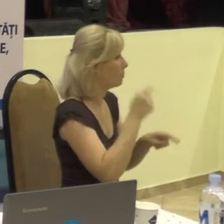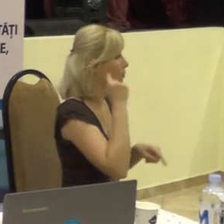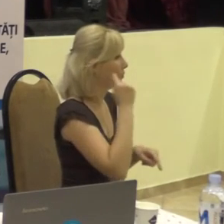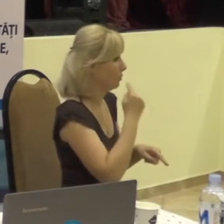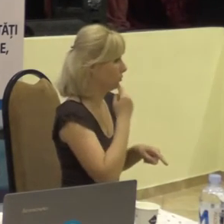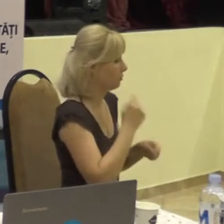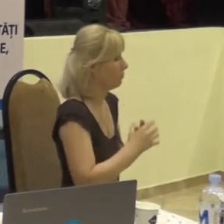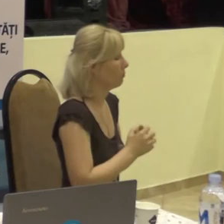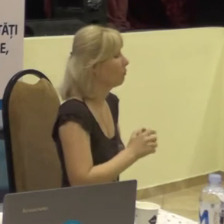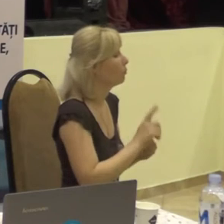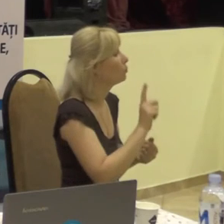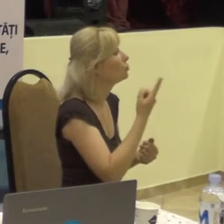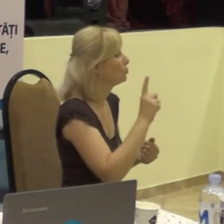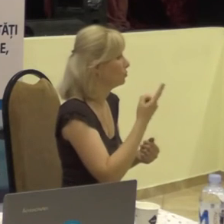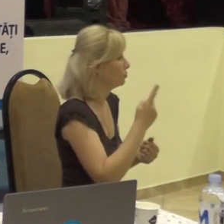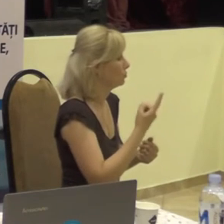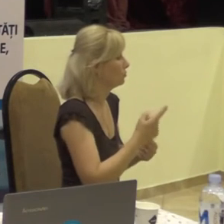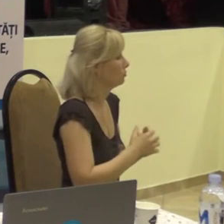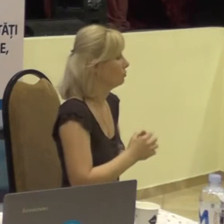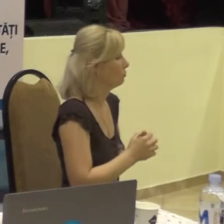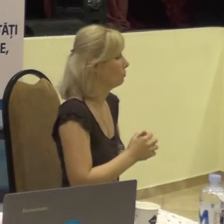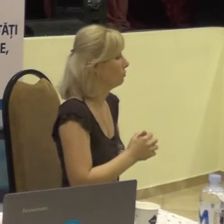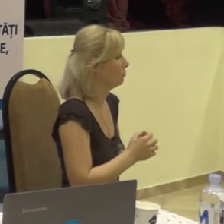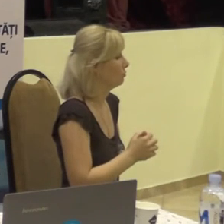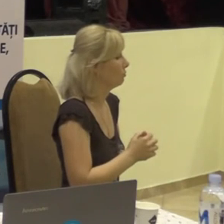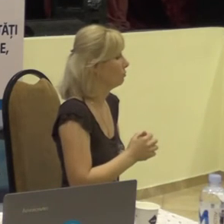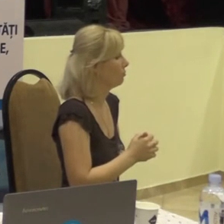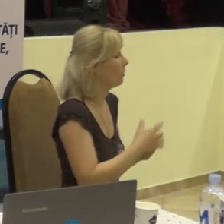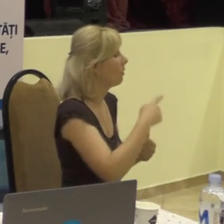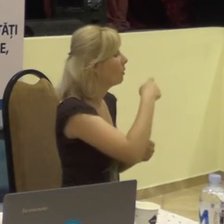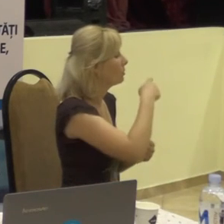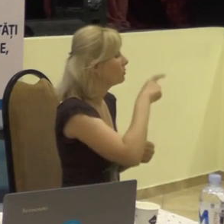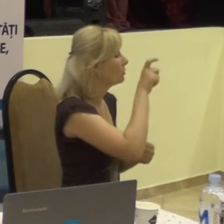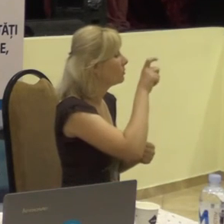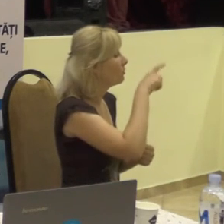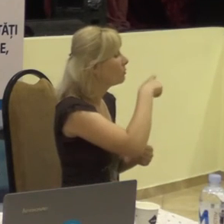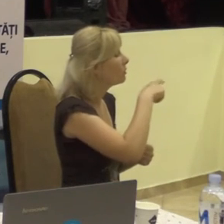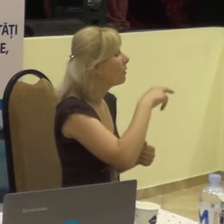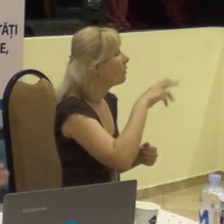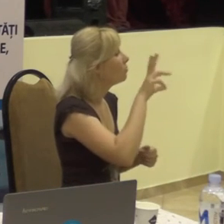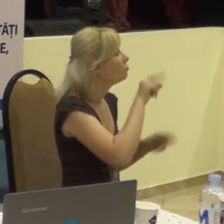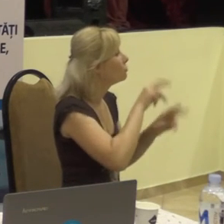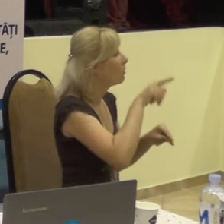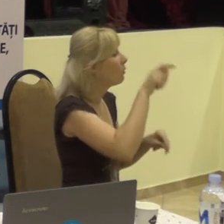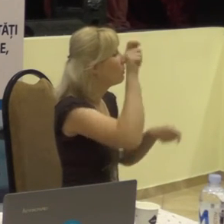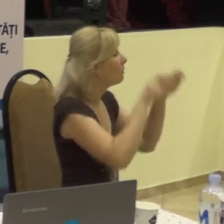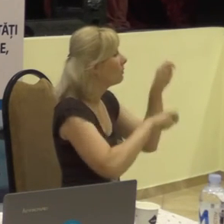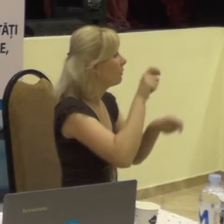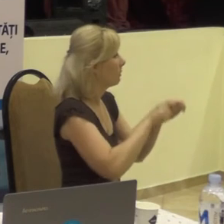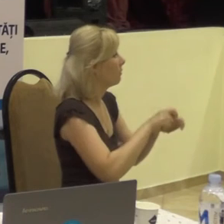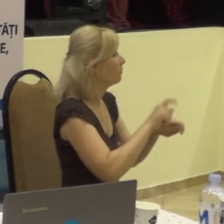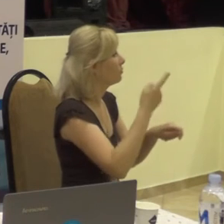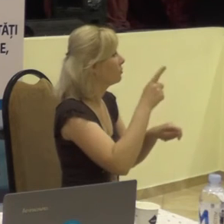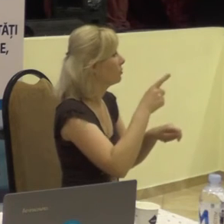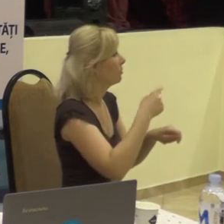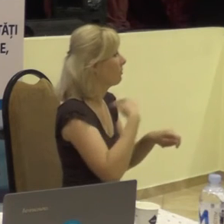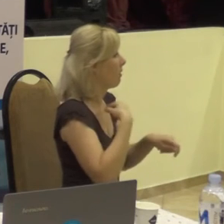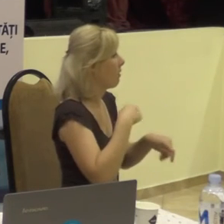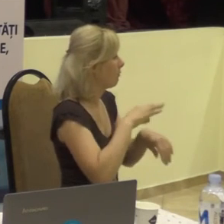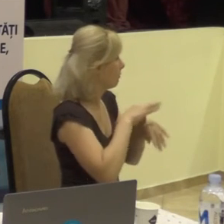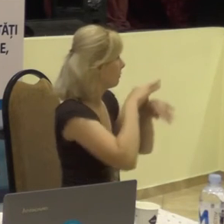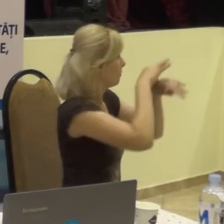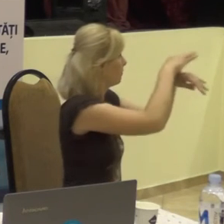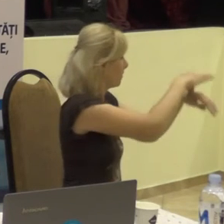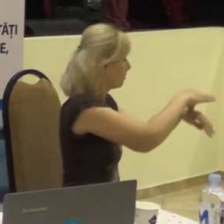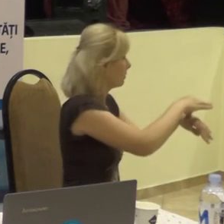Deoarece, el este delegat în acea direcție și el